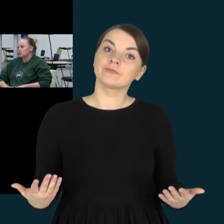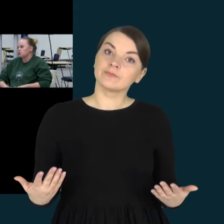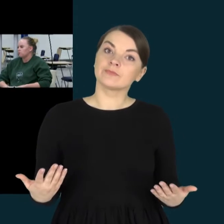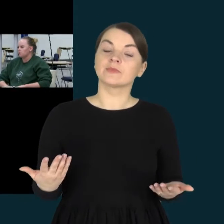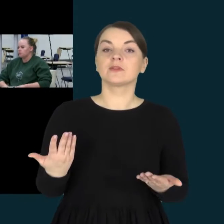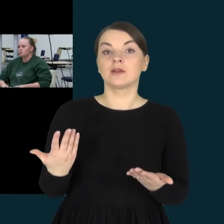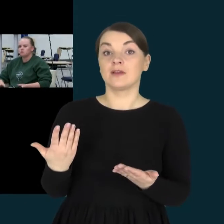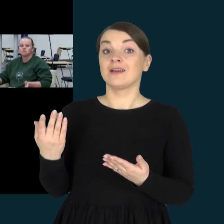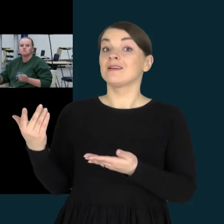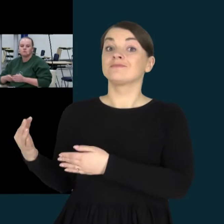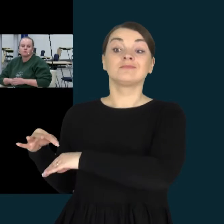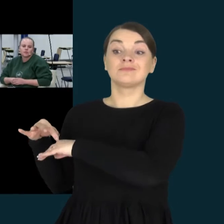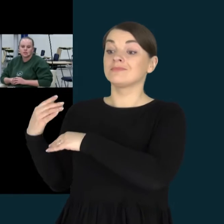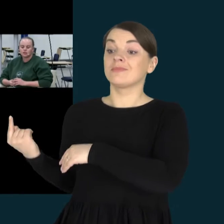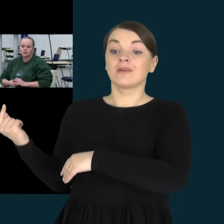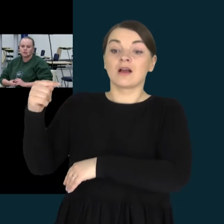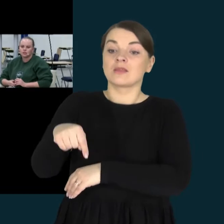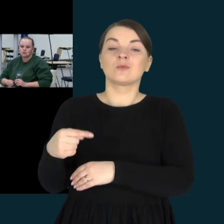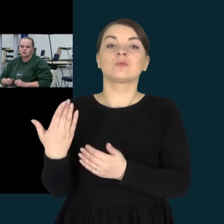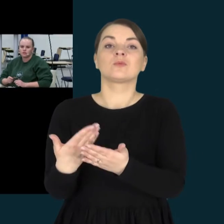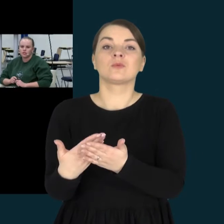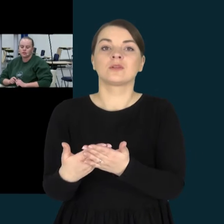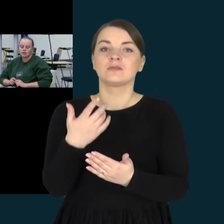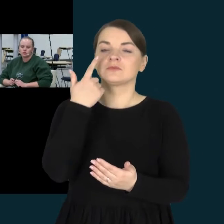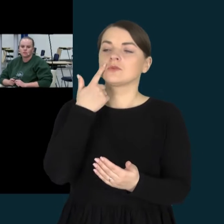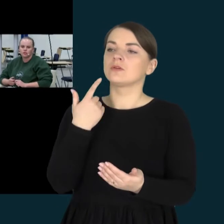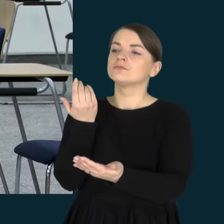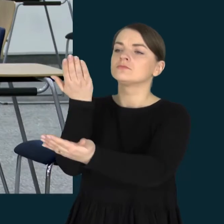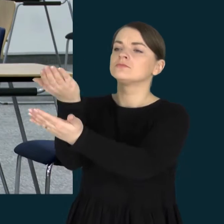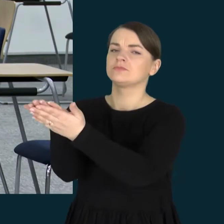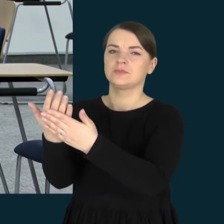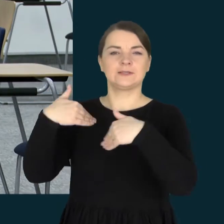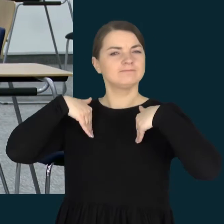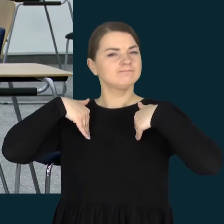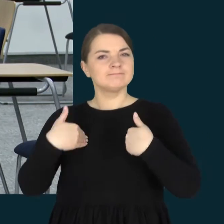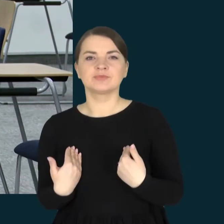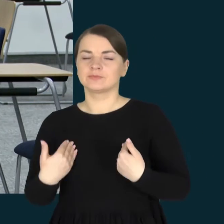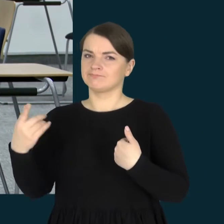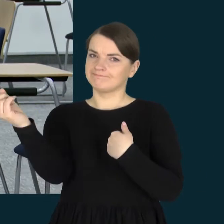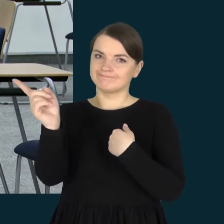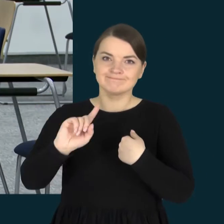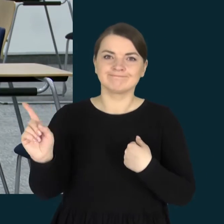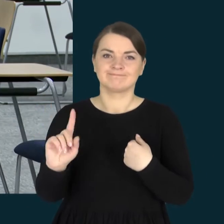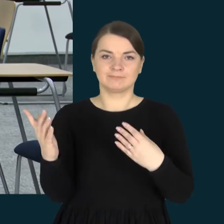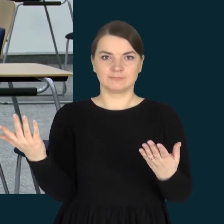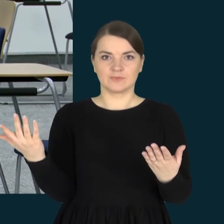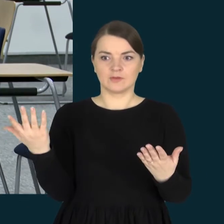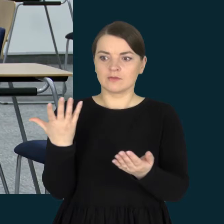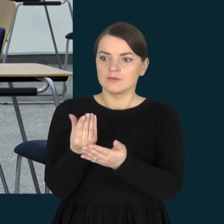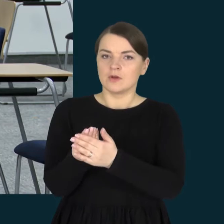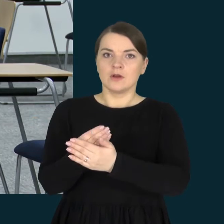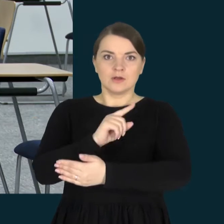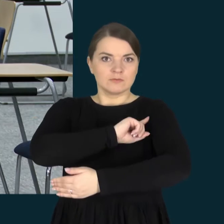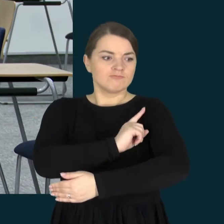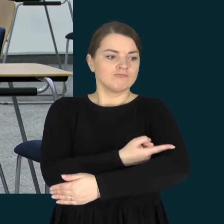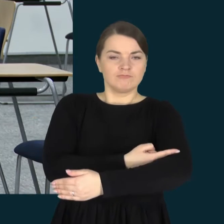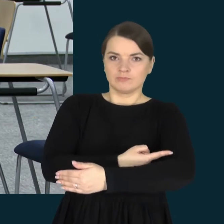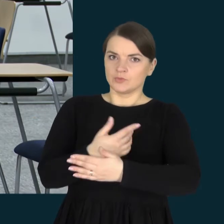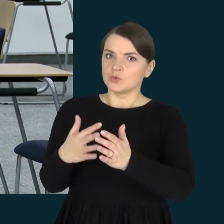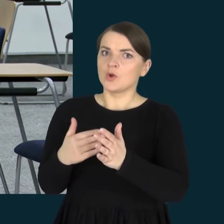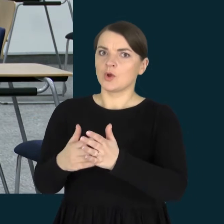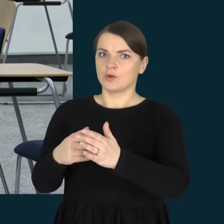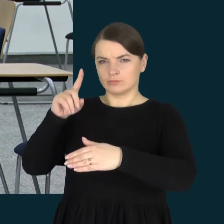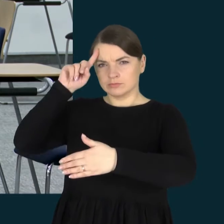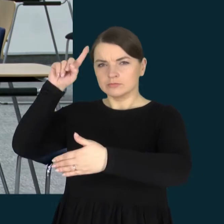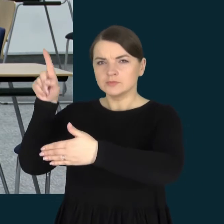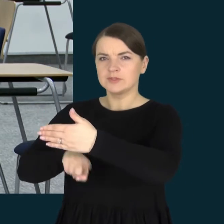atjaučia, kad pasakyti, kad nereikia nusivilti, nereikia prarasti jėgų, vilties